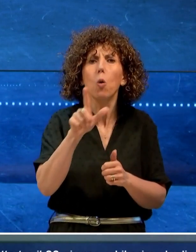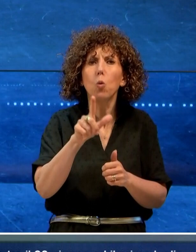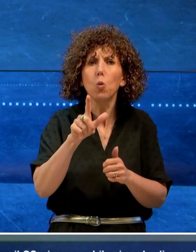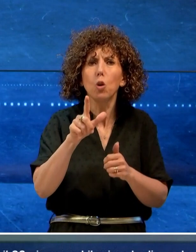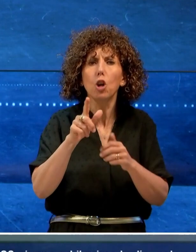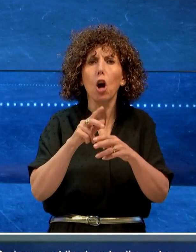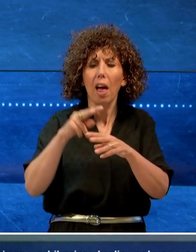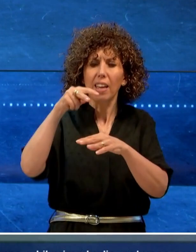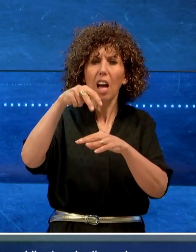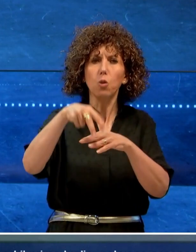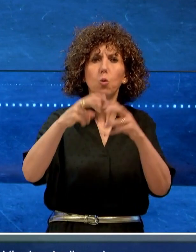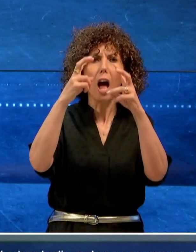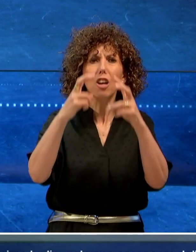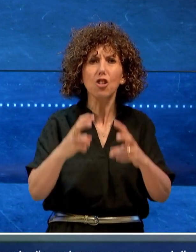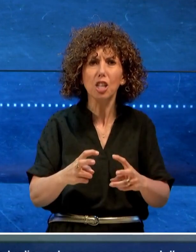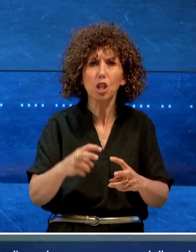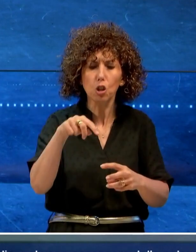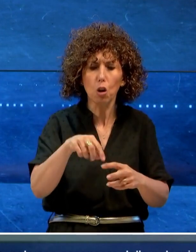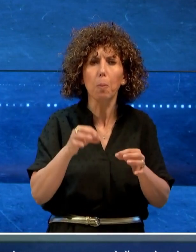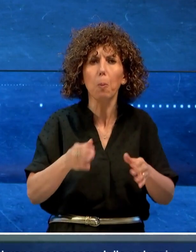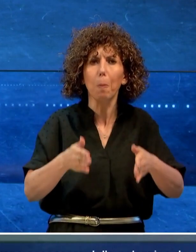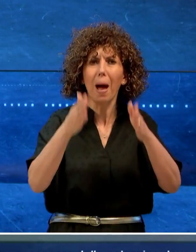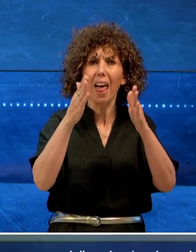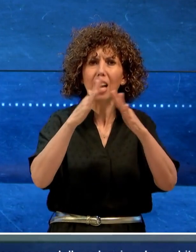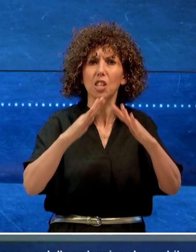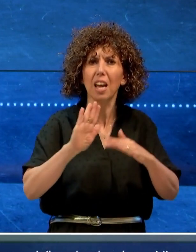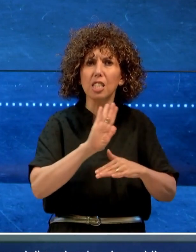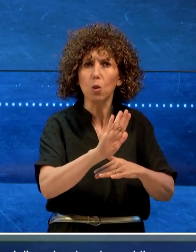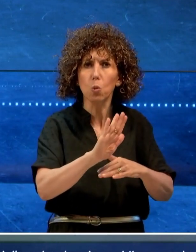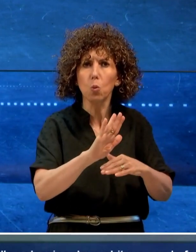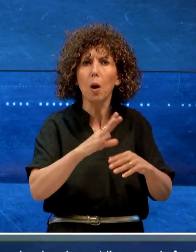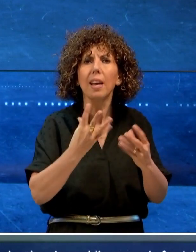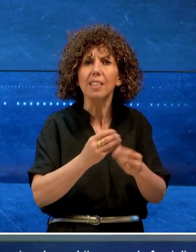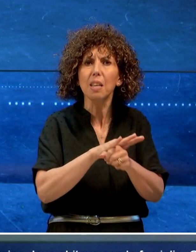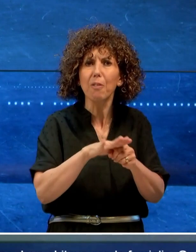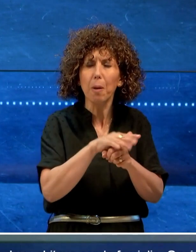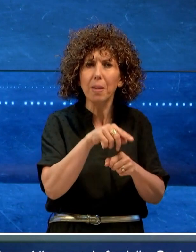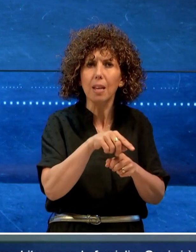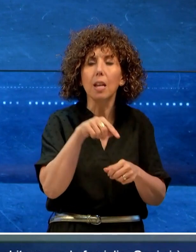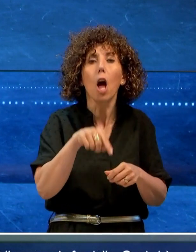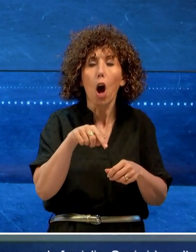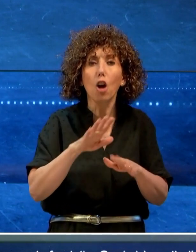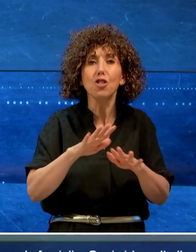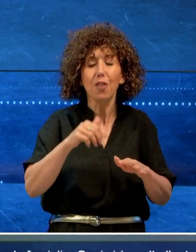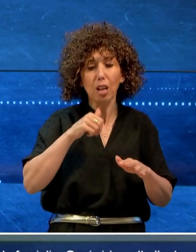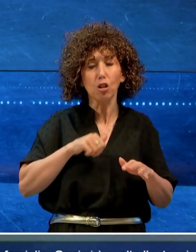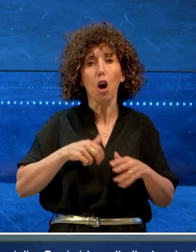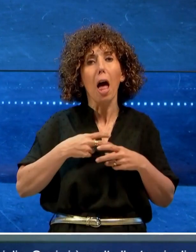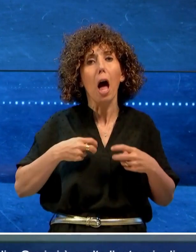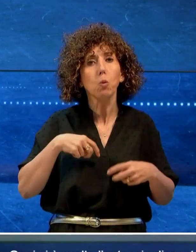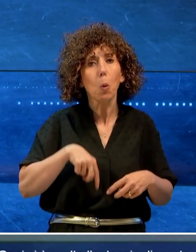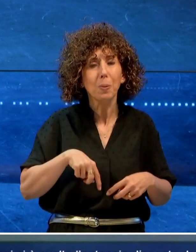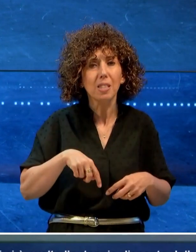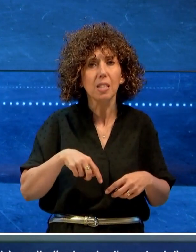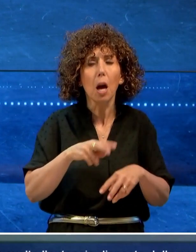vano ascensore della palazzina dove abitava con la famiglia. Oggi si è svolta l'autopsia, disposta dalla procura